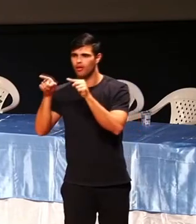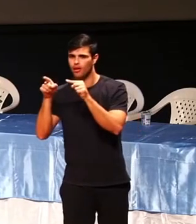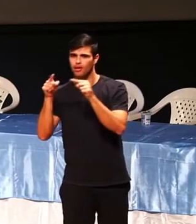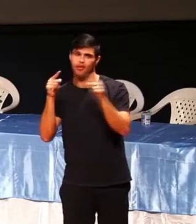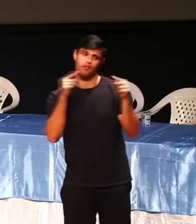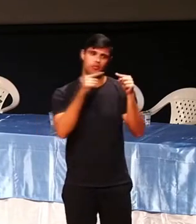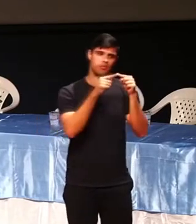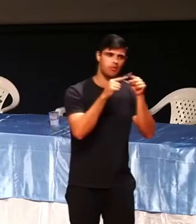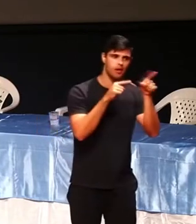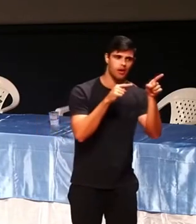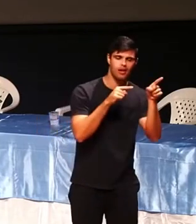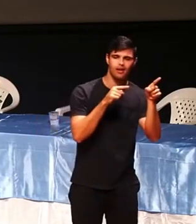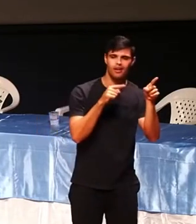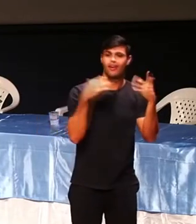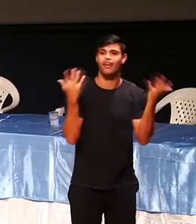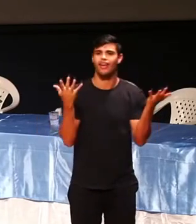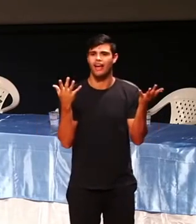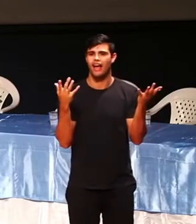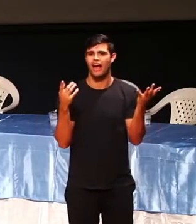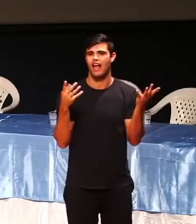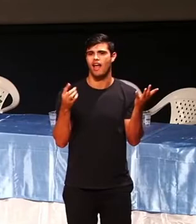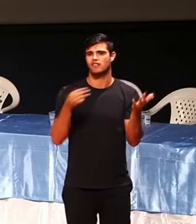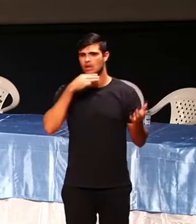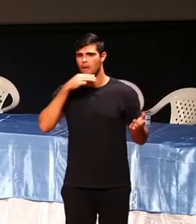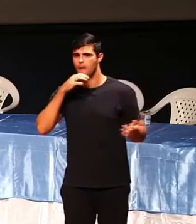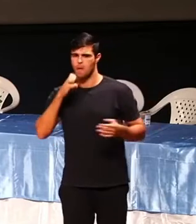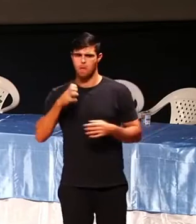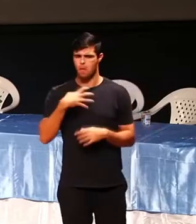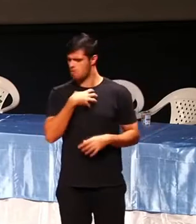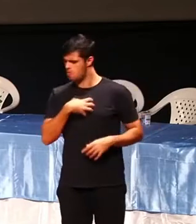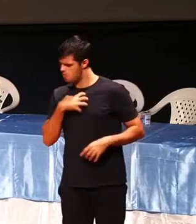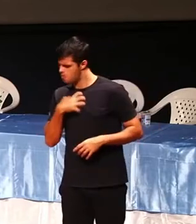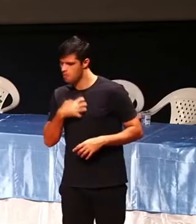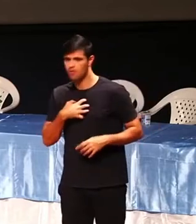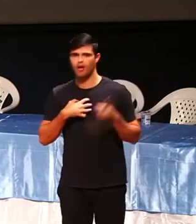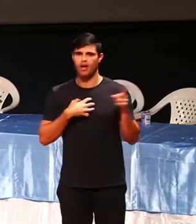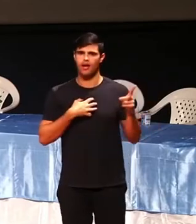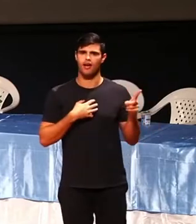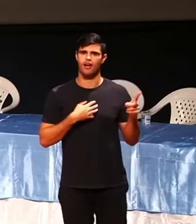deseja mal para você ou você deseja mal para a sua mãe? E as duas ficam pegando fogo quando se encontram.